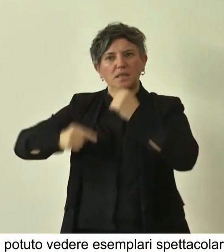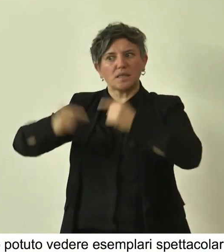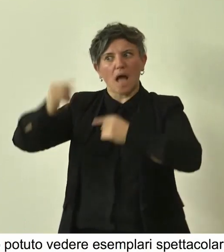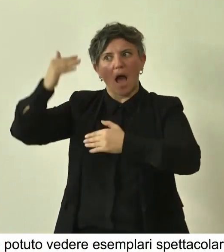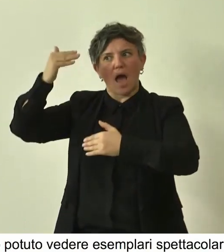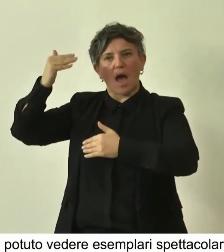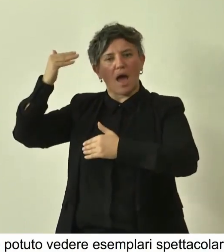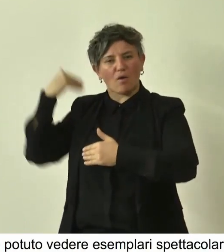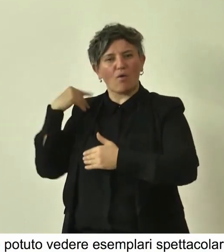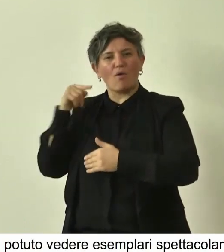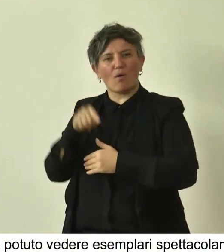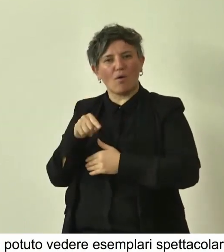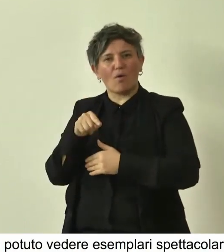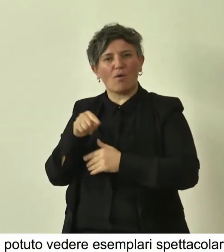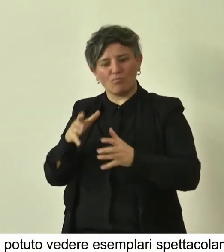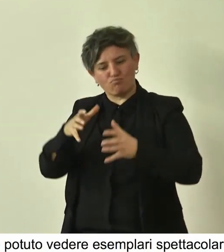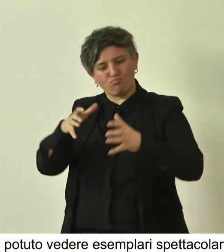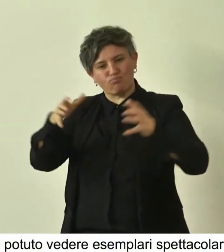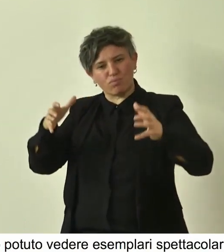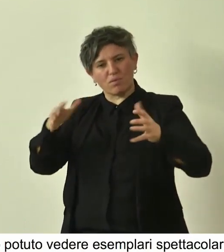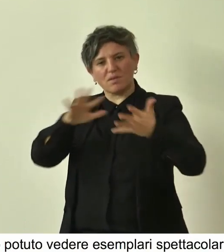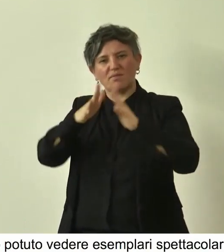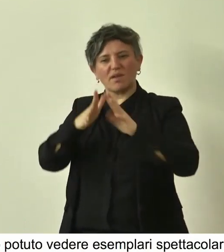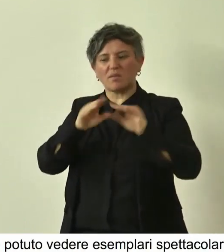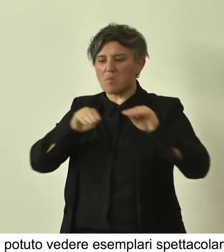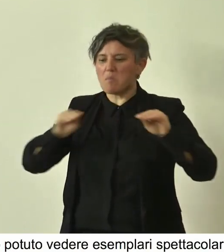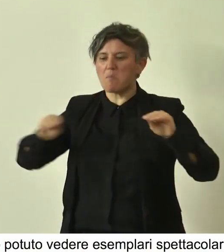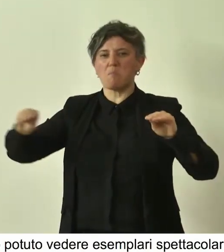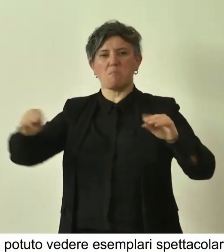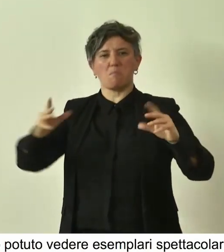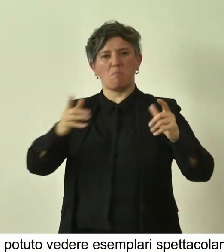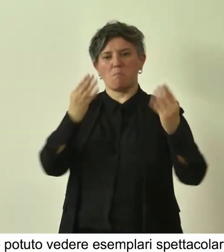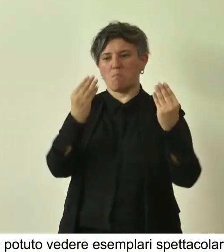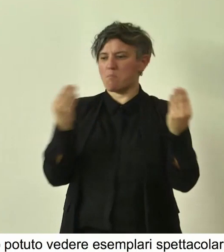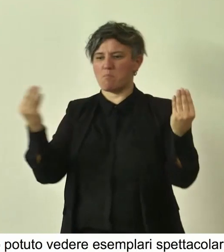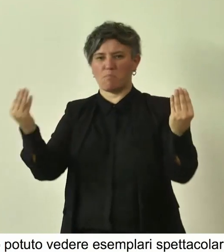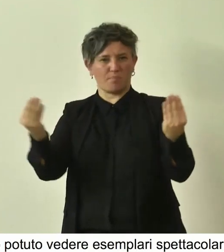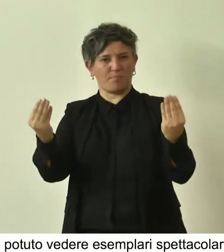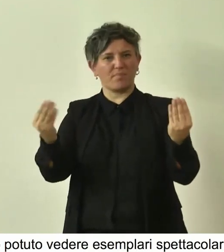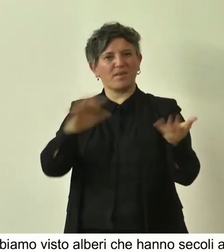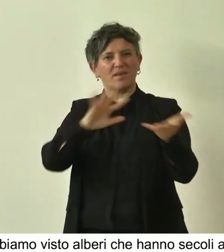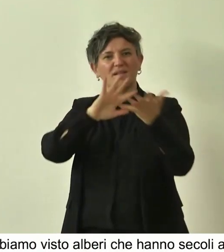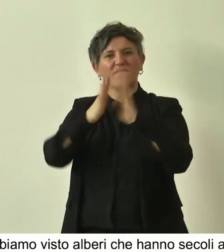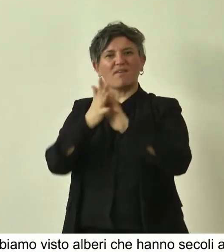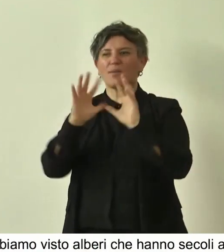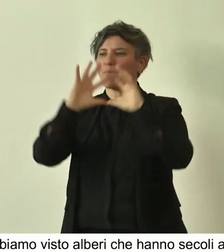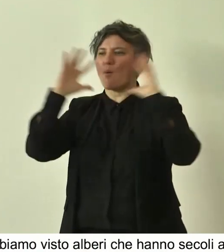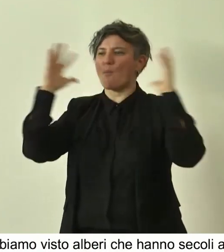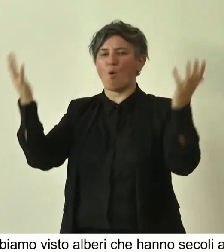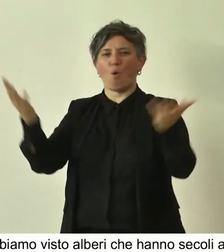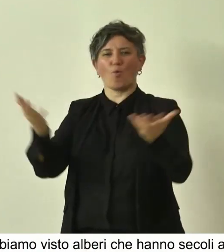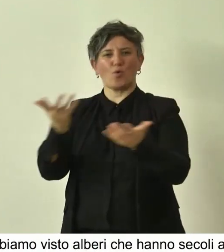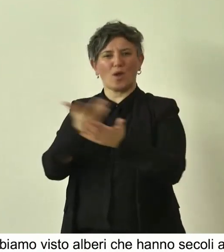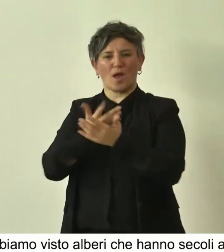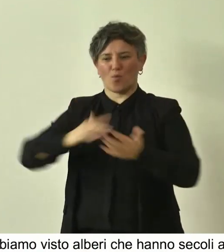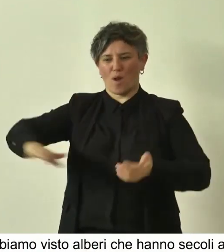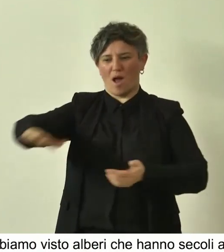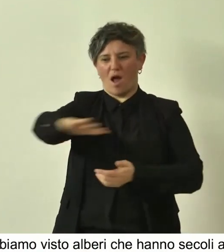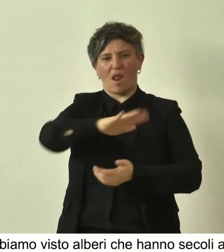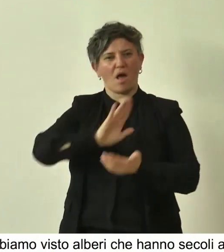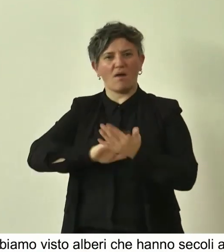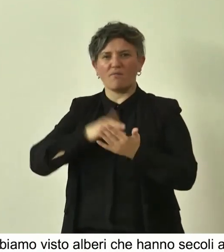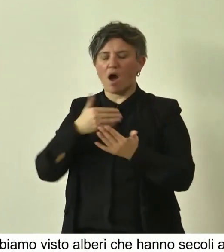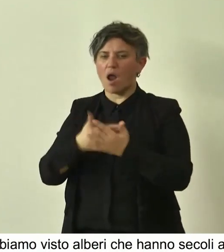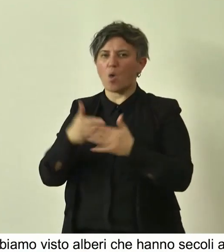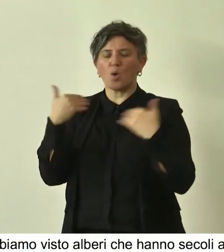rappresentano un ecosistema, quindi rappresentano il mondo della natura fondamentalmente, quindi hanno un valore naturale